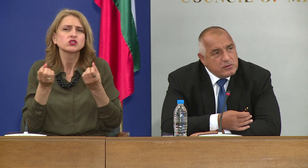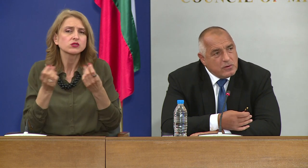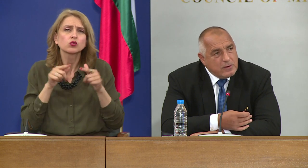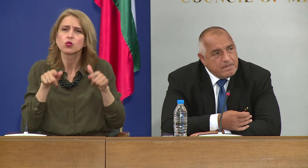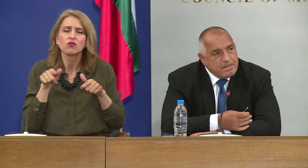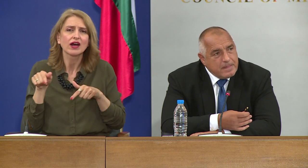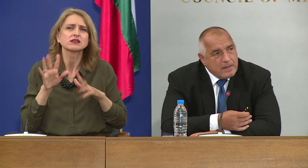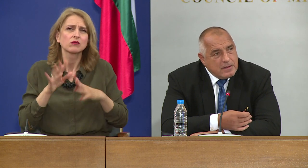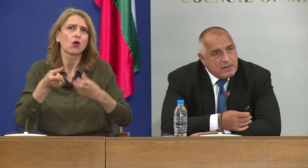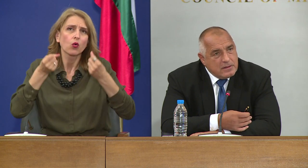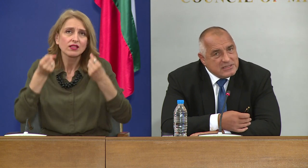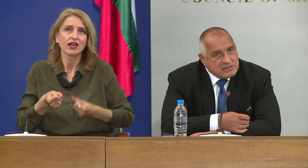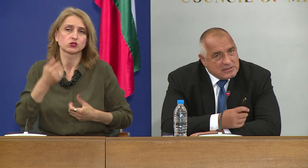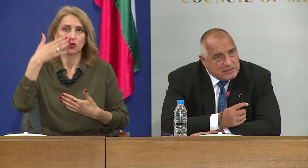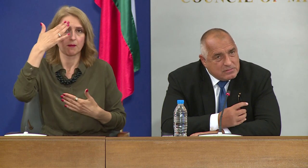тежко болни хора.